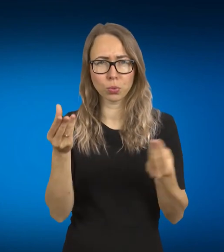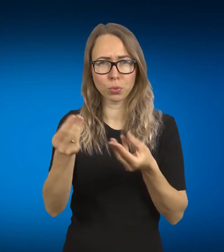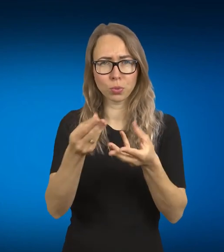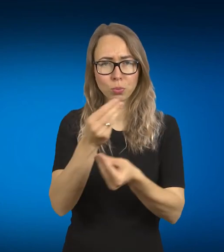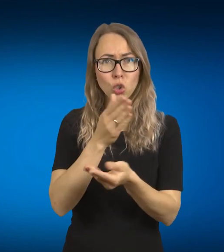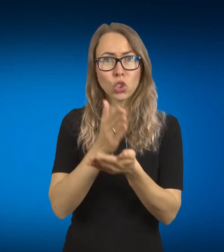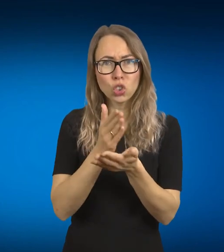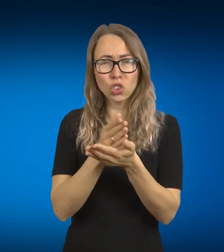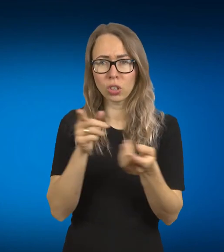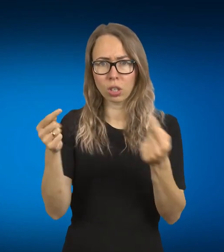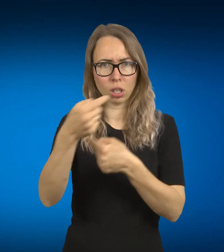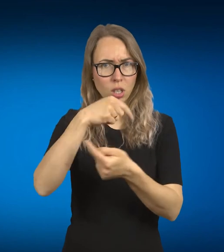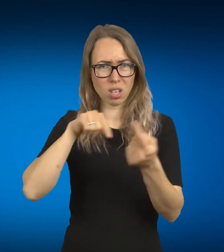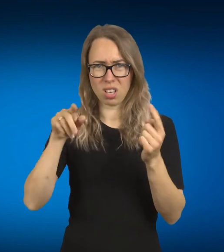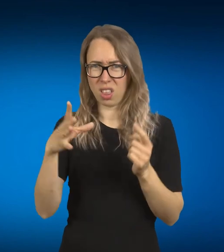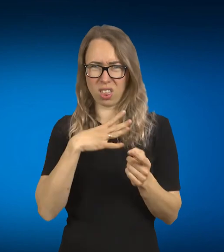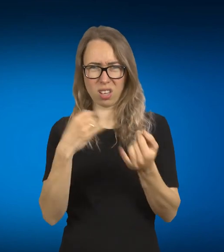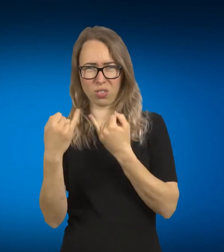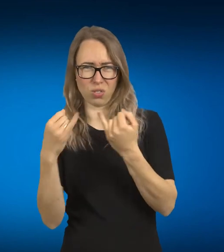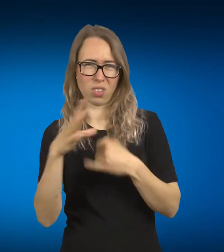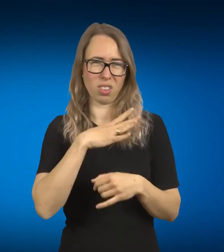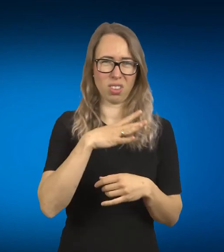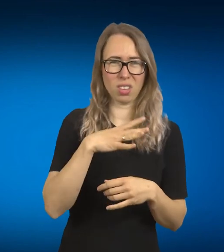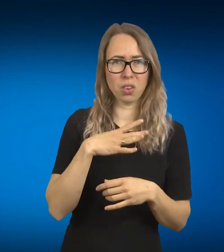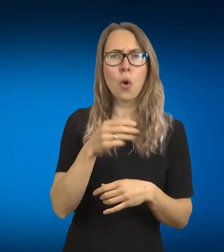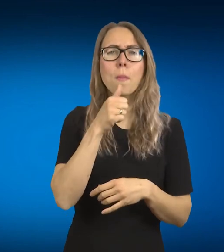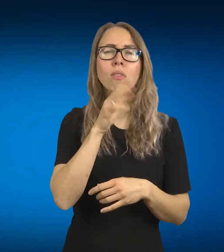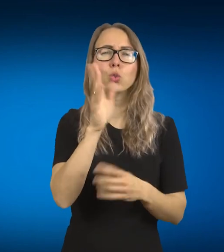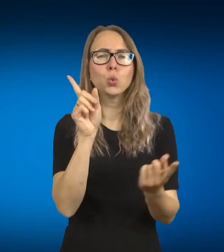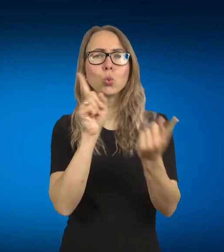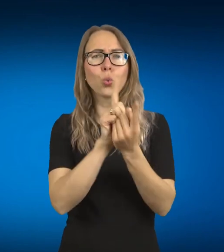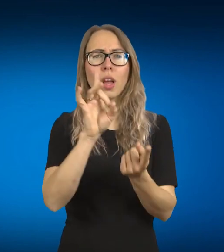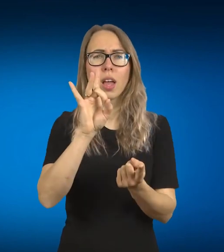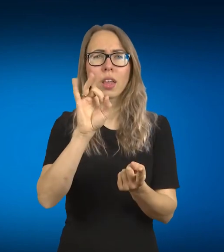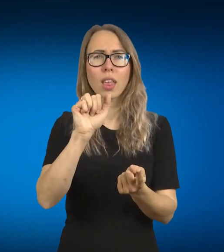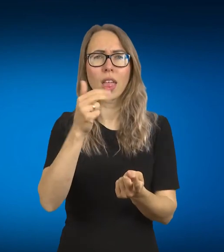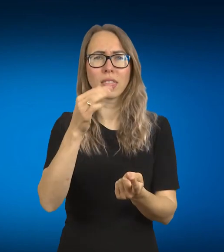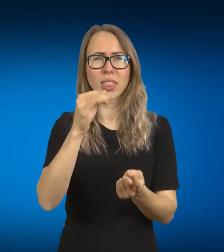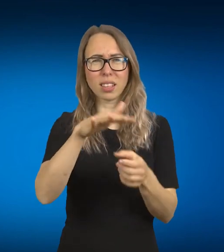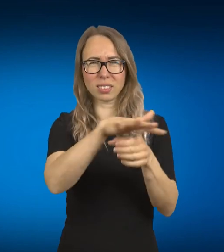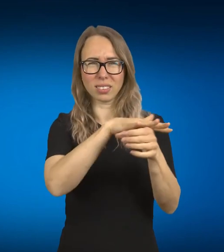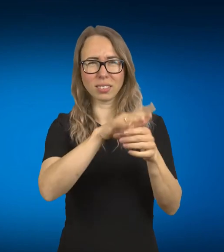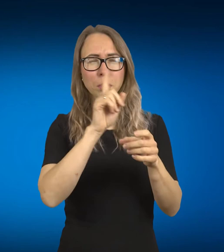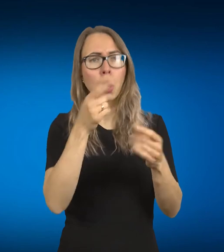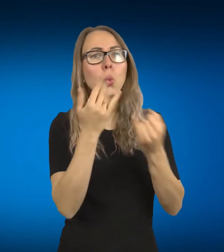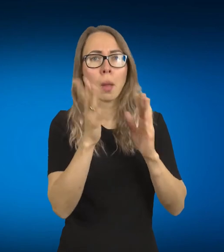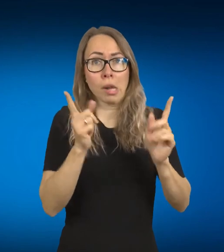kaip tik dažniau sakom, o tai kaip tu susikalbėjai, be dujų, bendruomeniai, nu, tai kojom rankom. Tai,